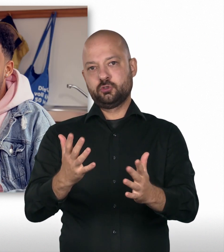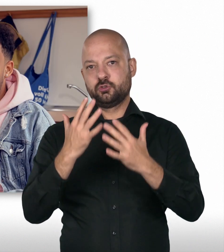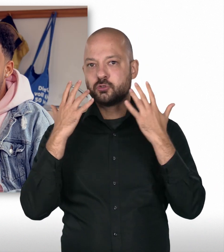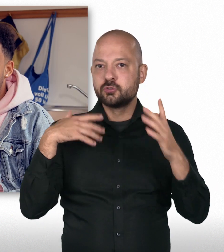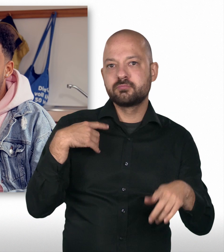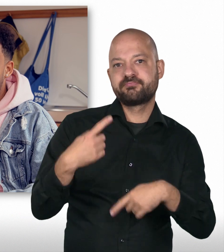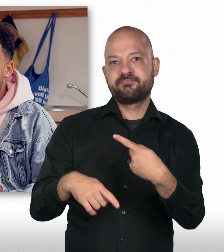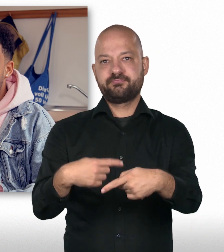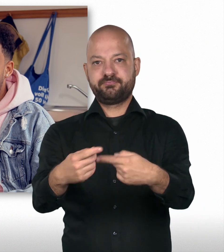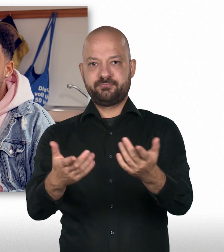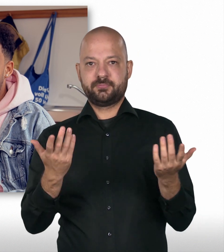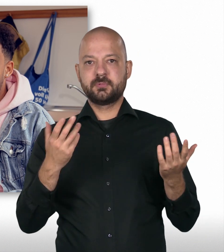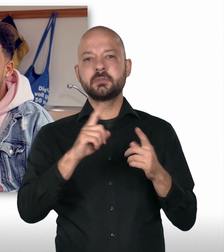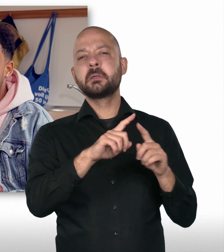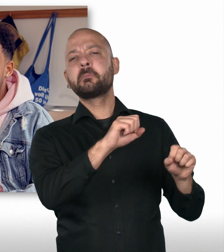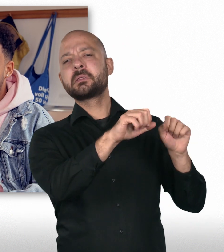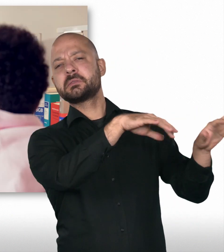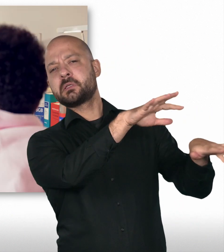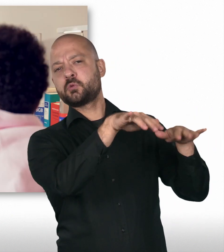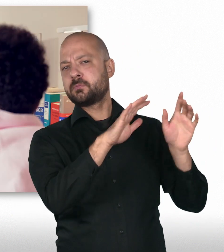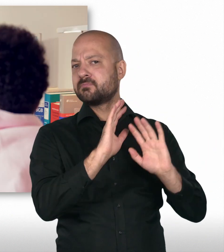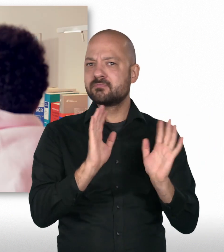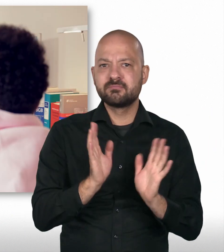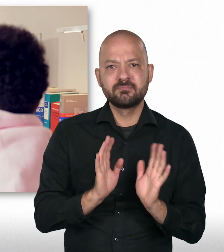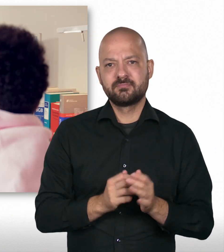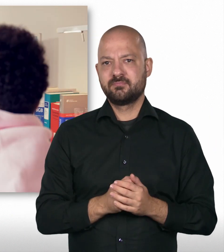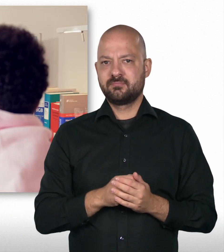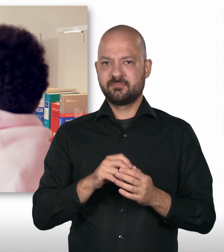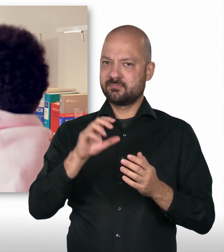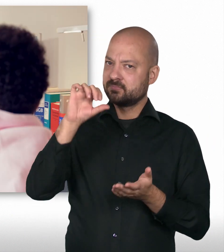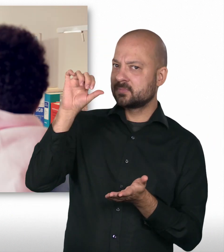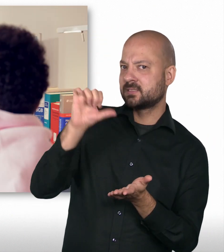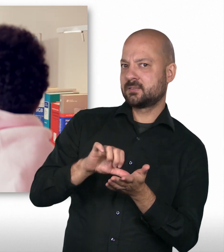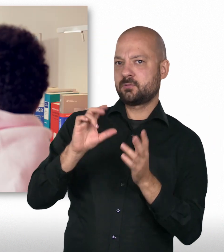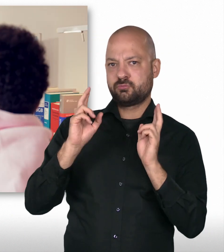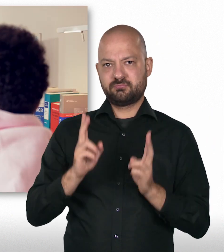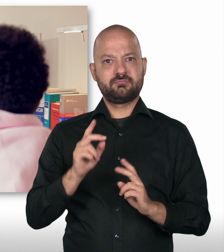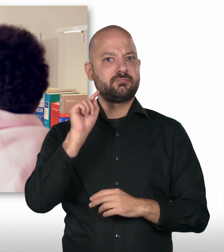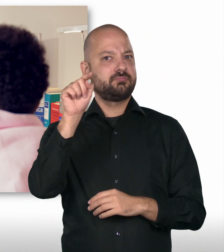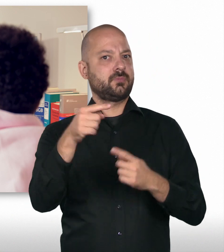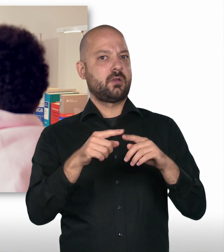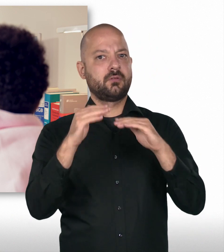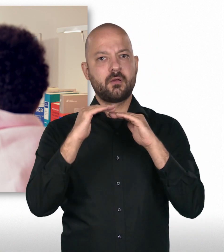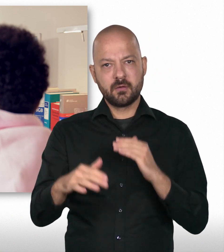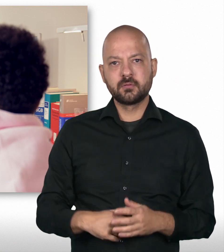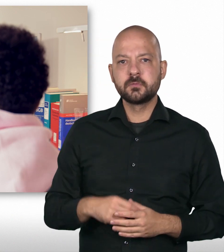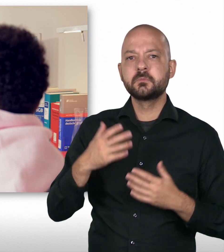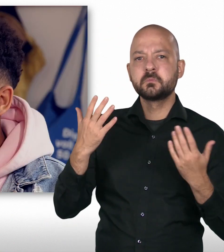weshalb wir alle hier sind beim Auswärtigen Amt und nicht in irgendein anderes Ministerium wollten, weil es hier halt im Zentrum steht, ins Ausland zu gehen und da zu leben.